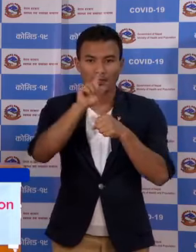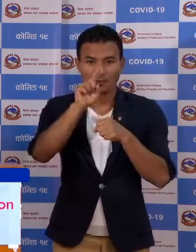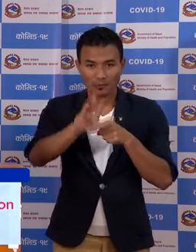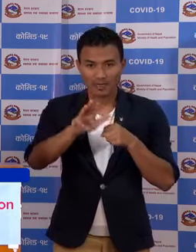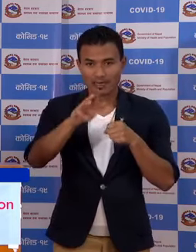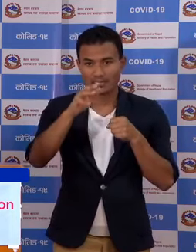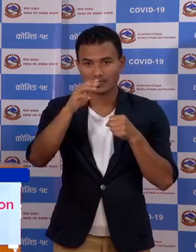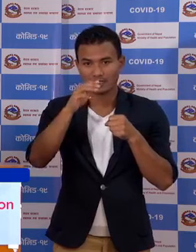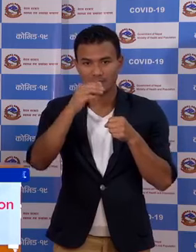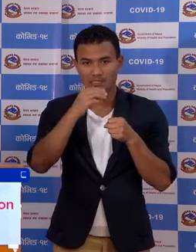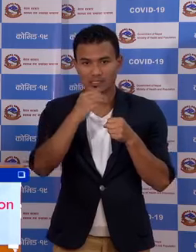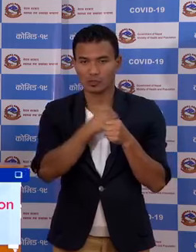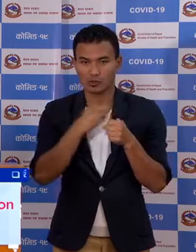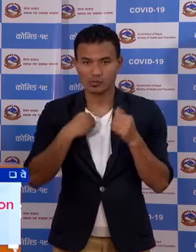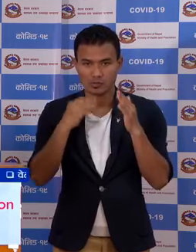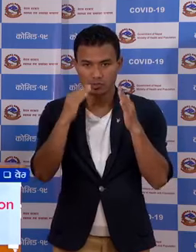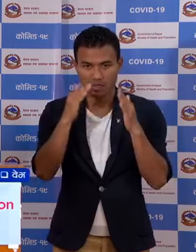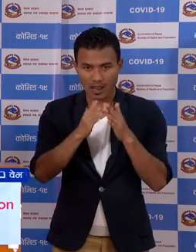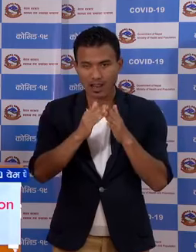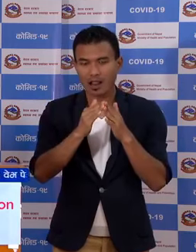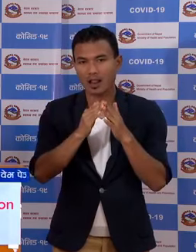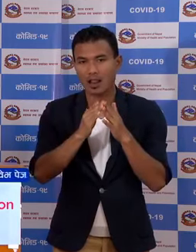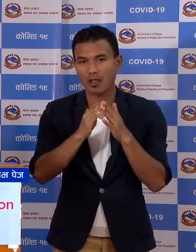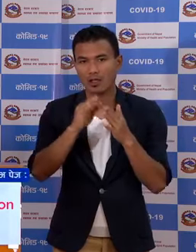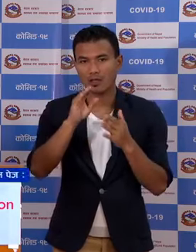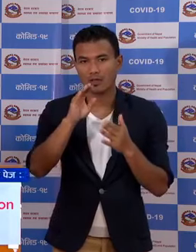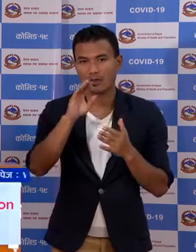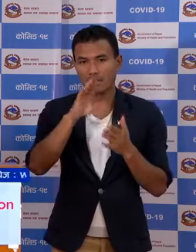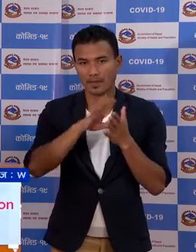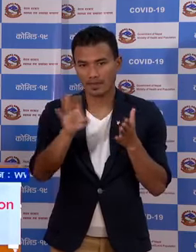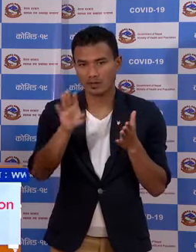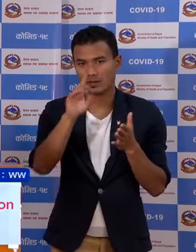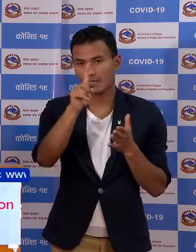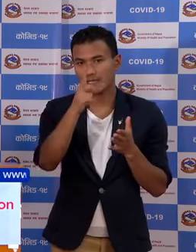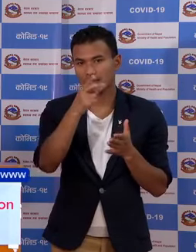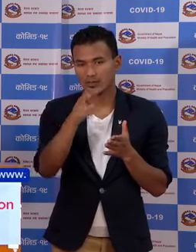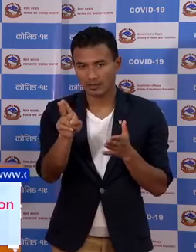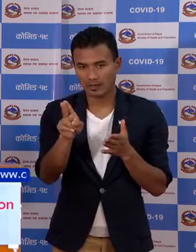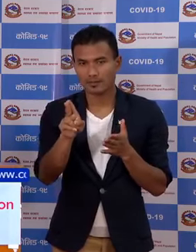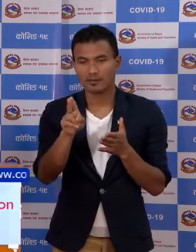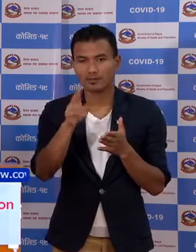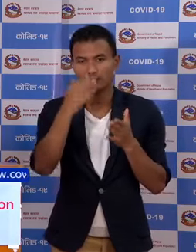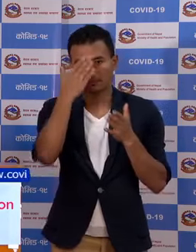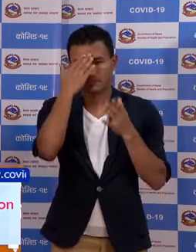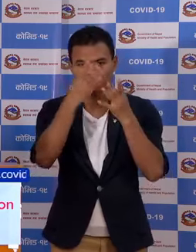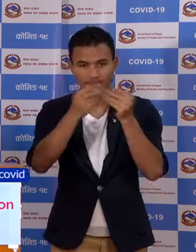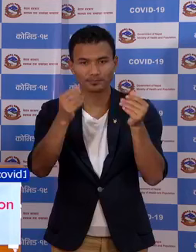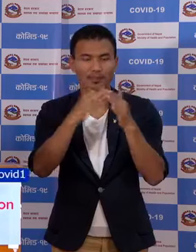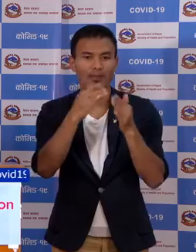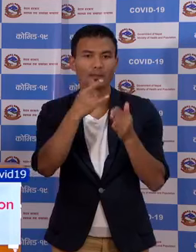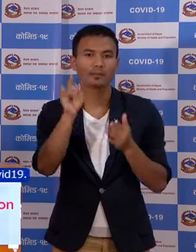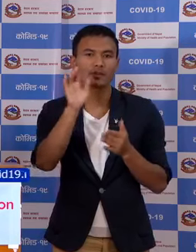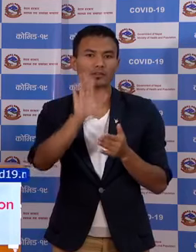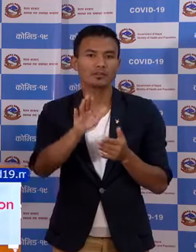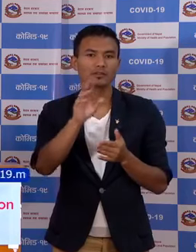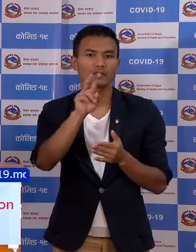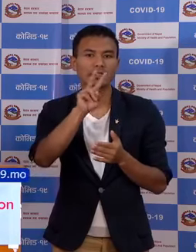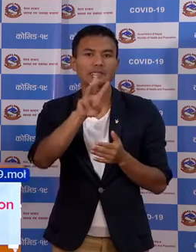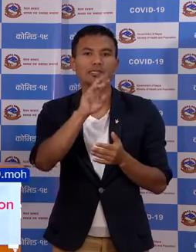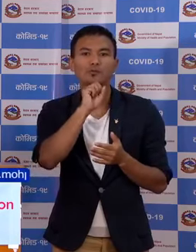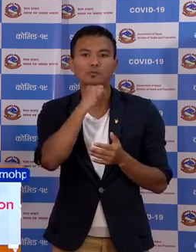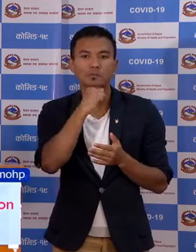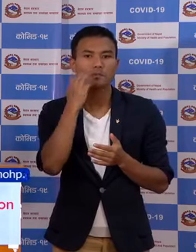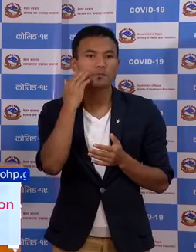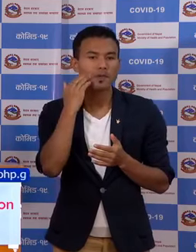उन्निफाइट कमांड अस्पताल बाट एक जना डिस्चार जुनवाई को छा रवा तेईश